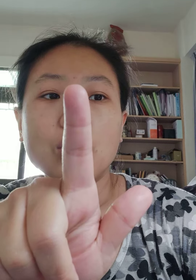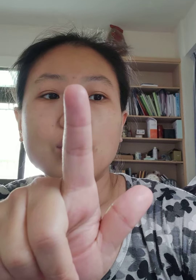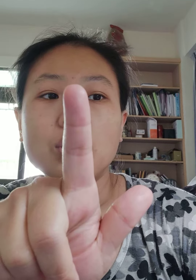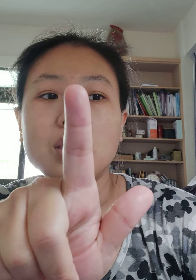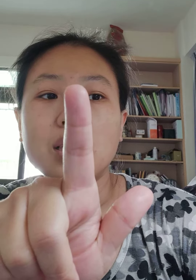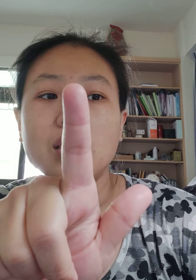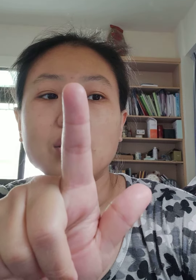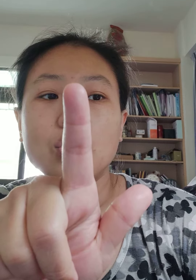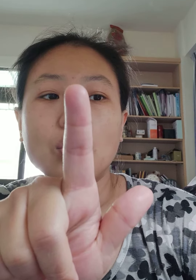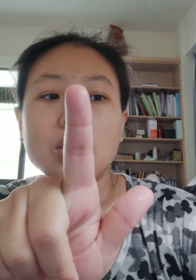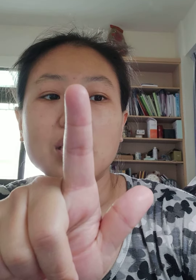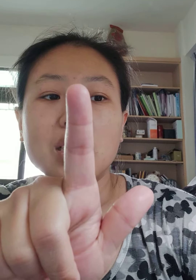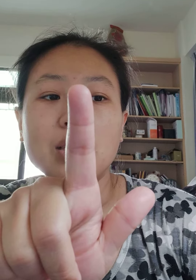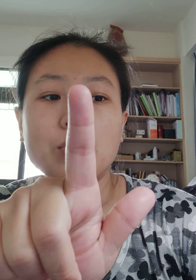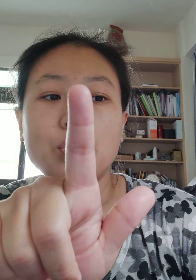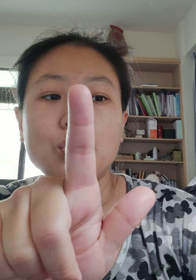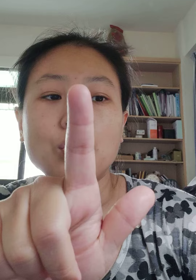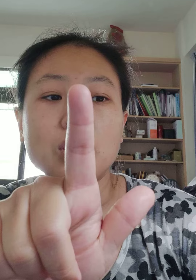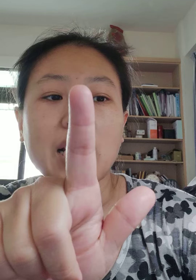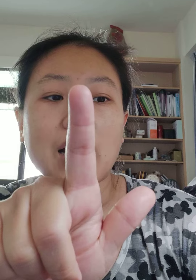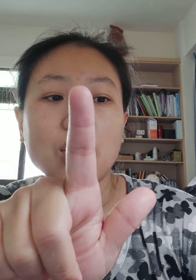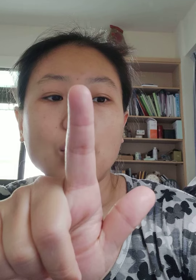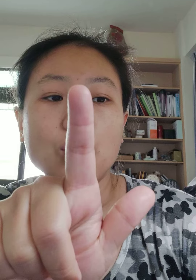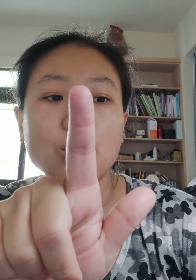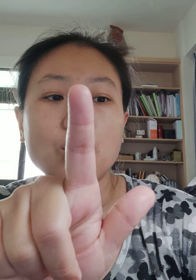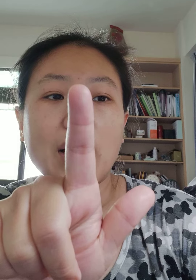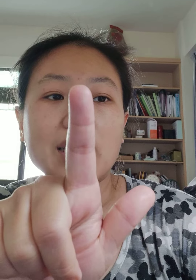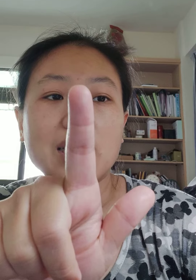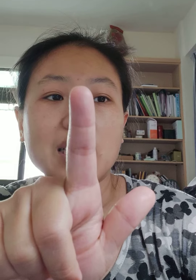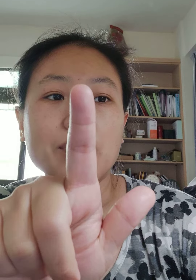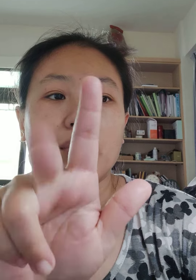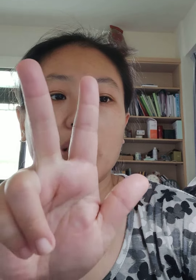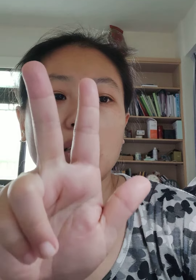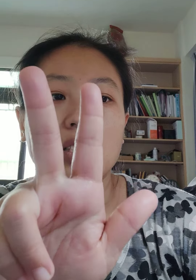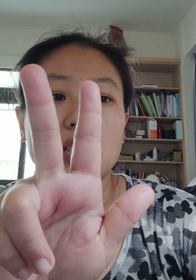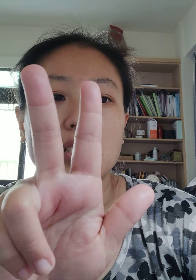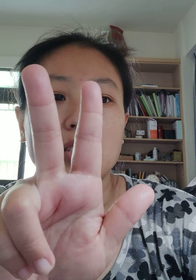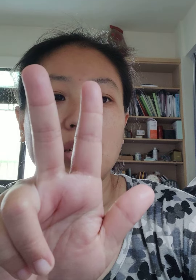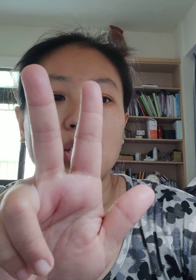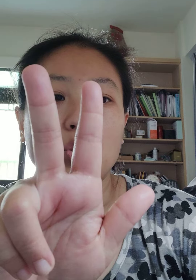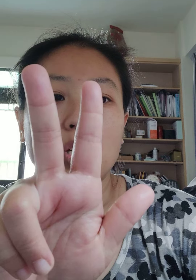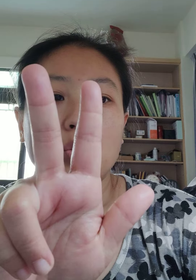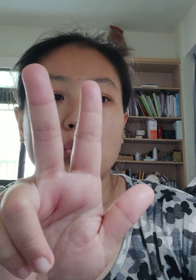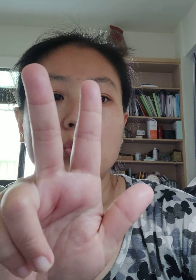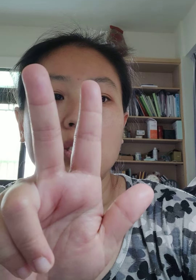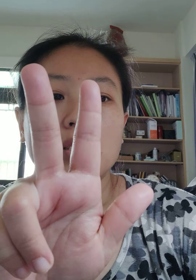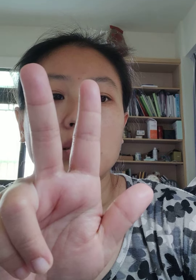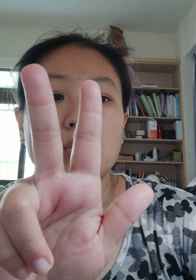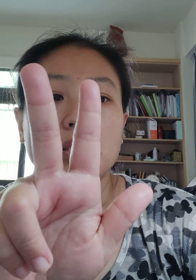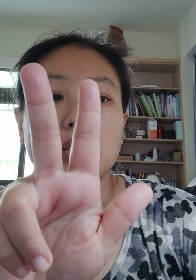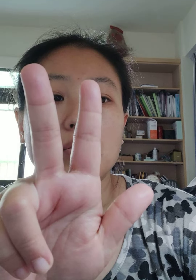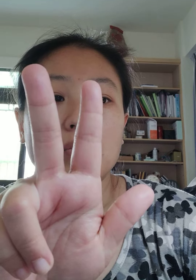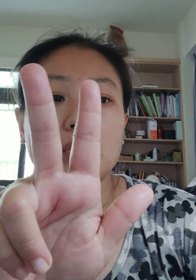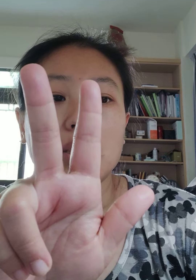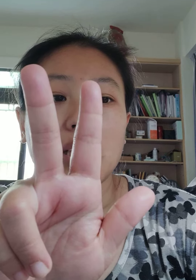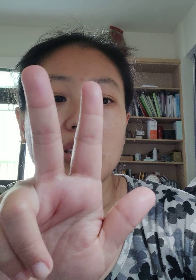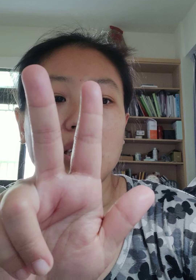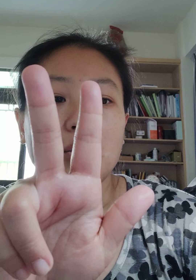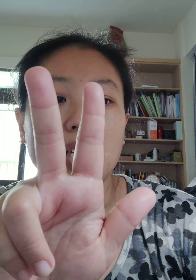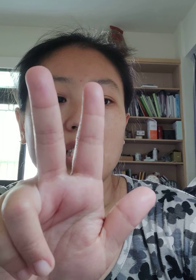路圣中心应菩萨六度万行子明觉路贤则明